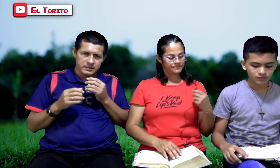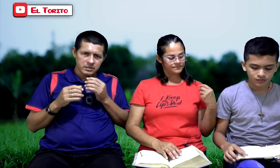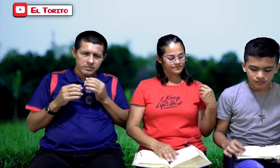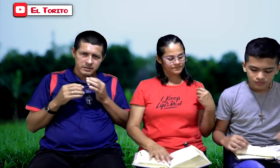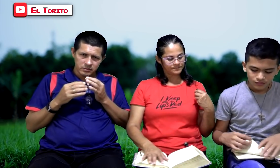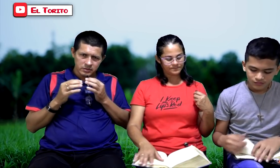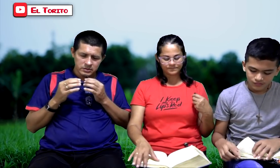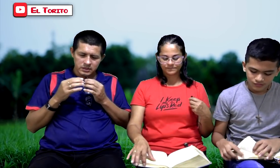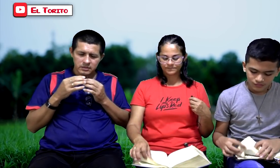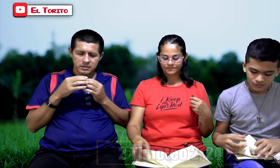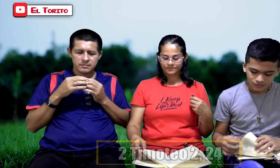versículo 24 y siguiente.